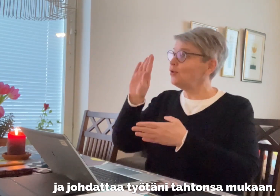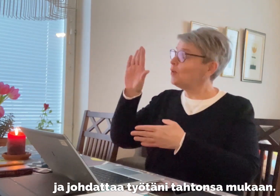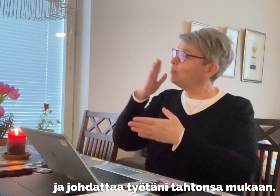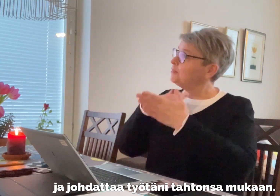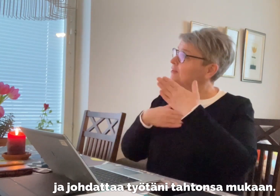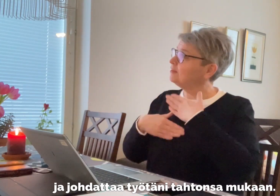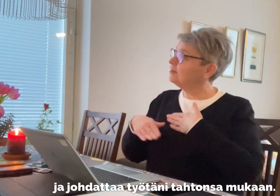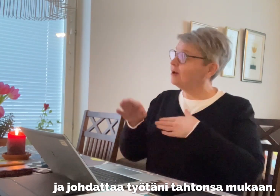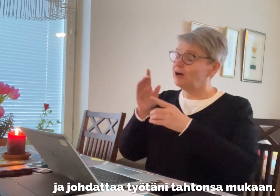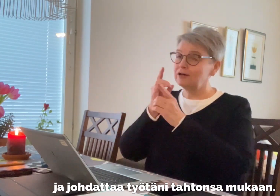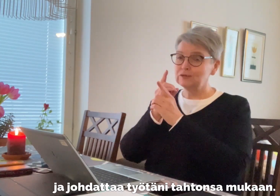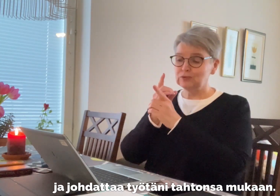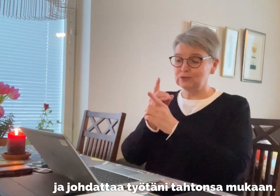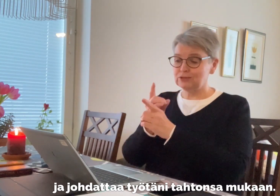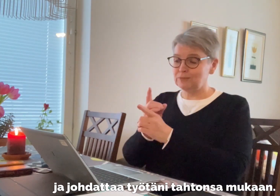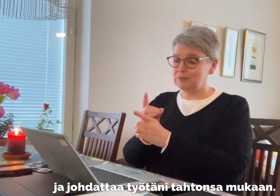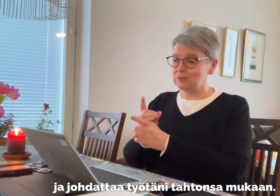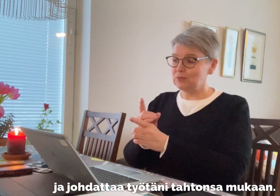työtäni tahtonsa mukaan.